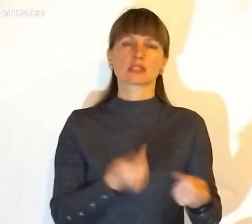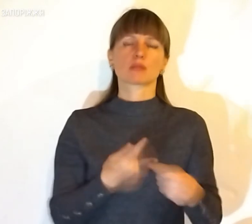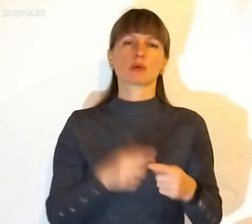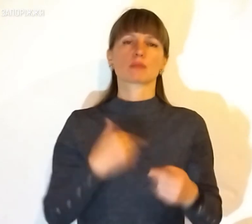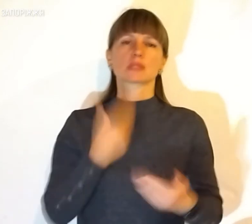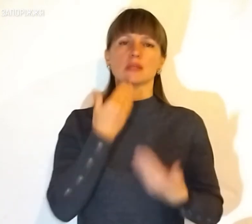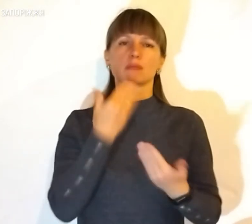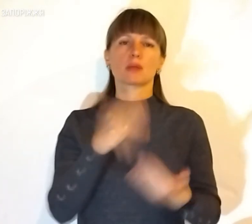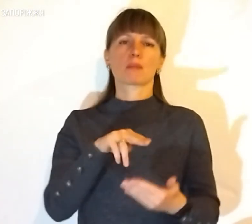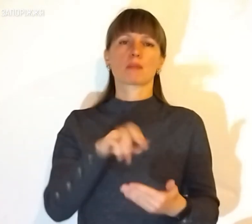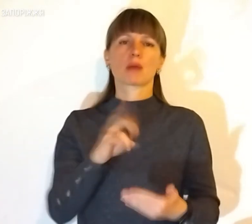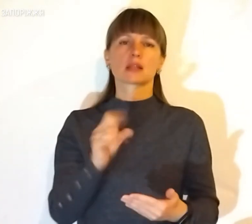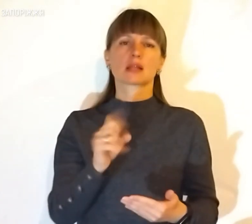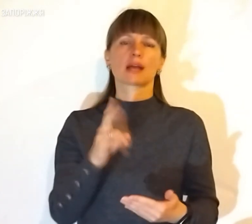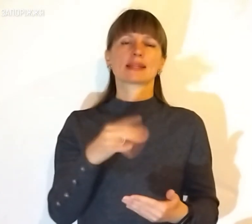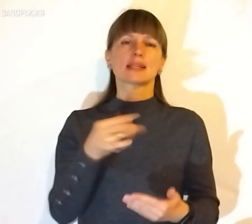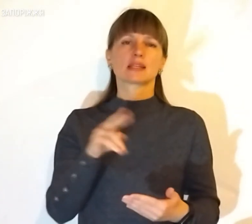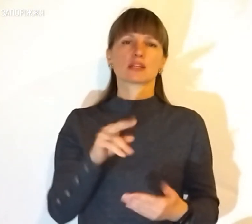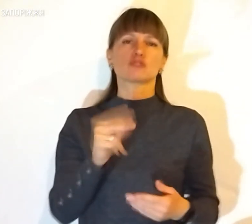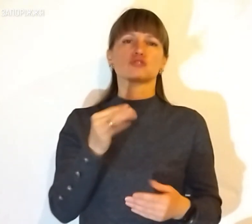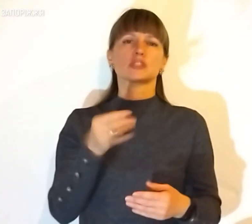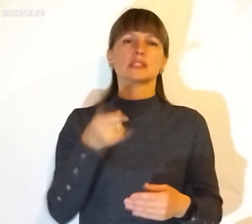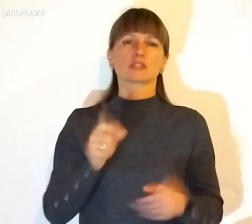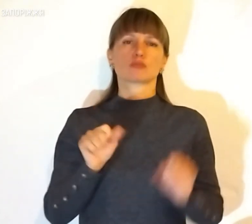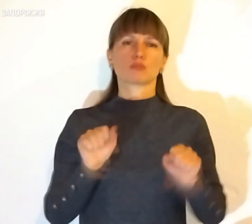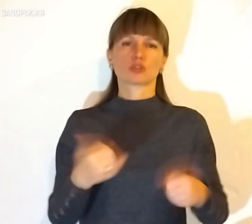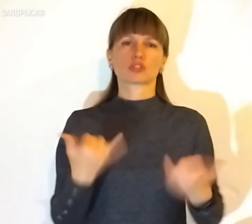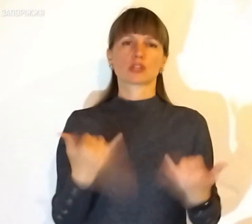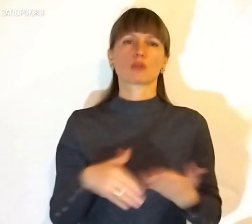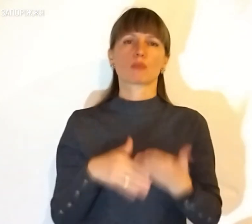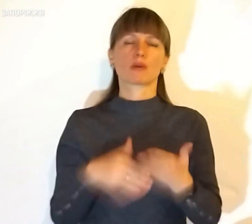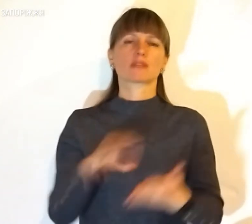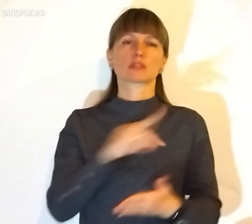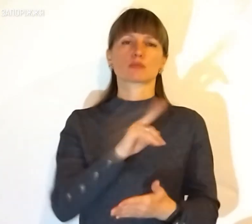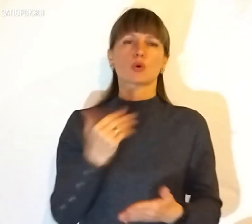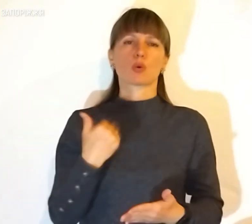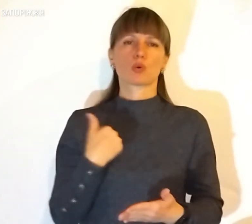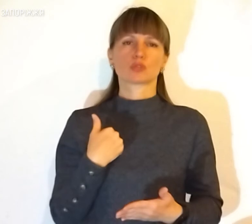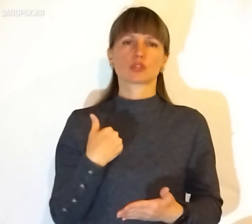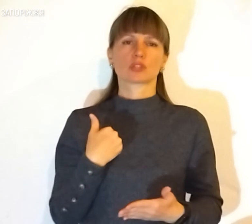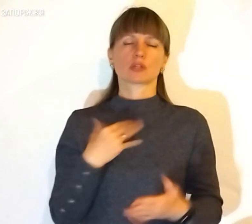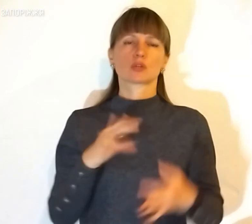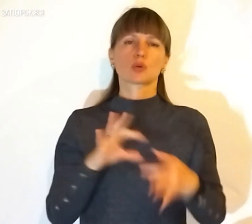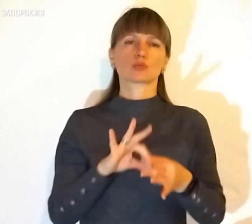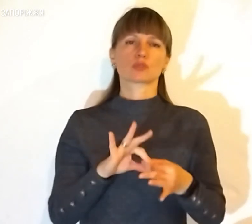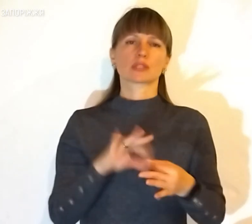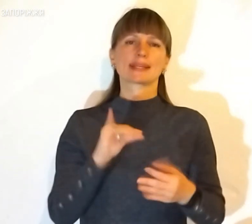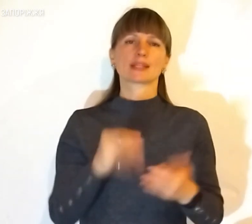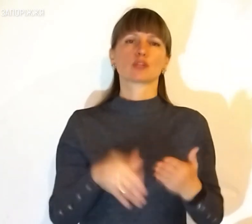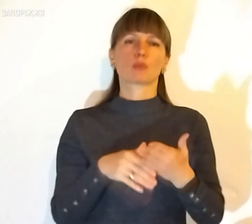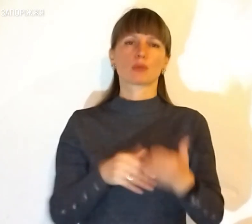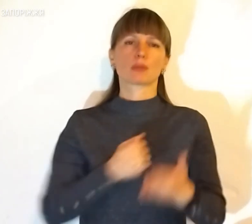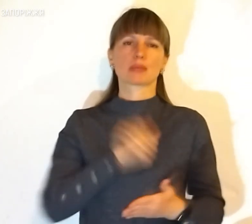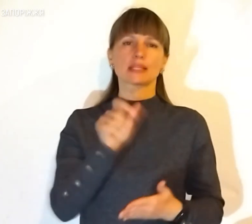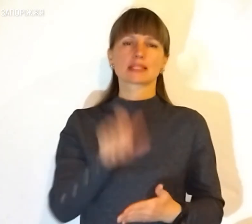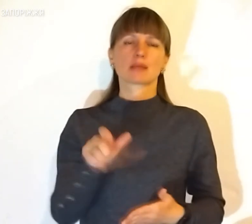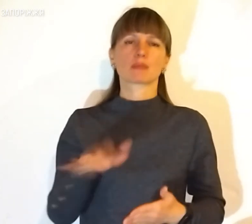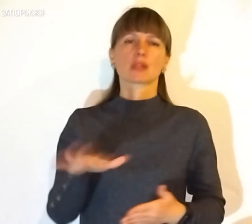Тож ми запитали пана Андрія про те, чи дійсно можна нині допомагати всім охочим, хто хоче, власне, долучитися та допомогти війцям територіальної